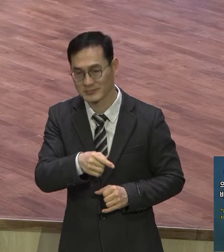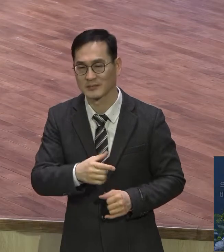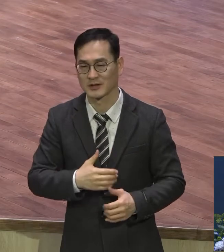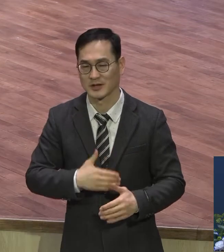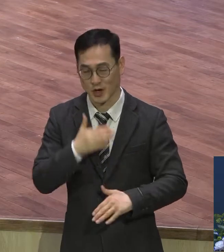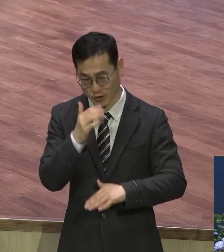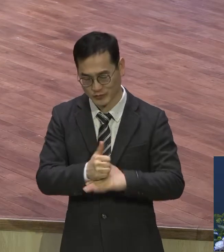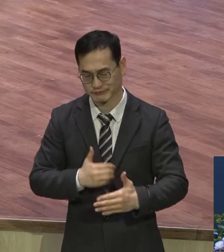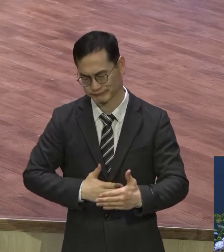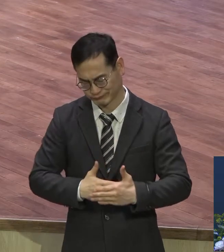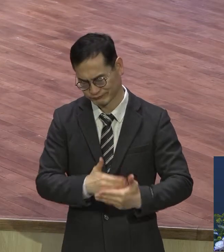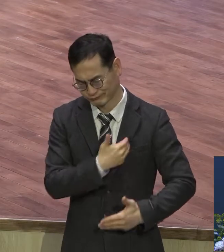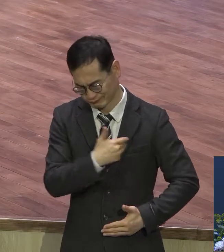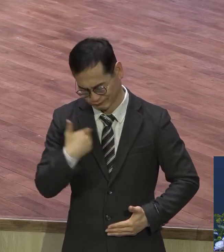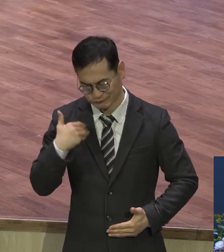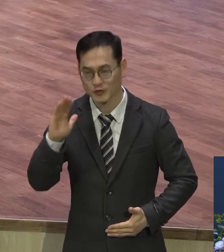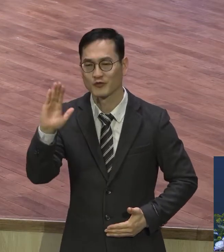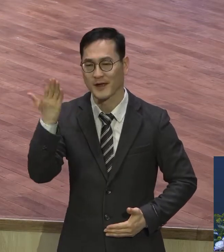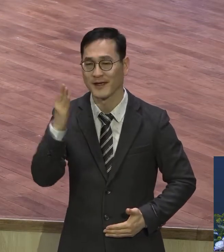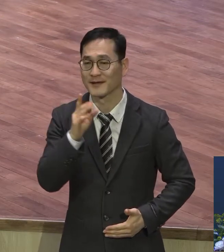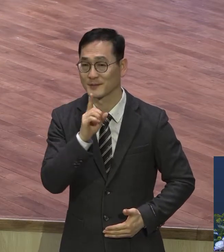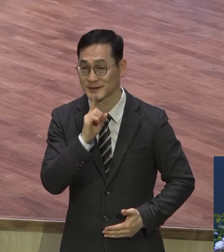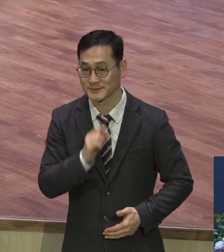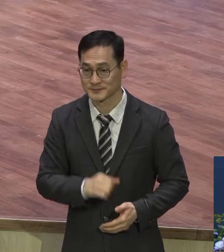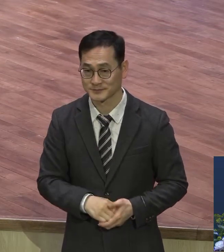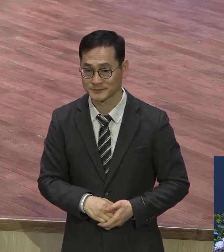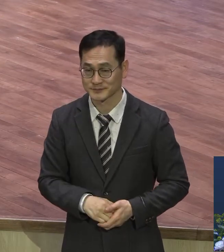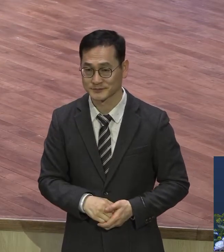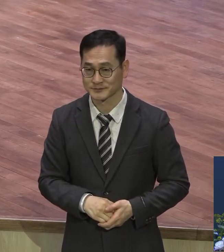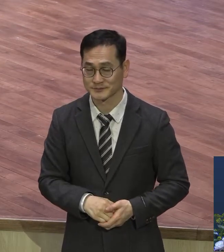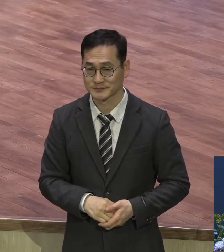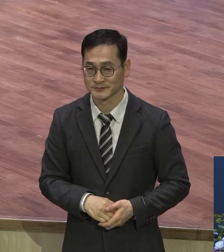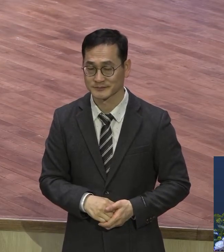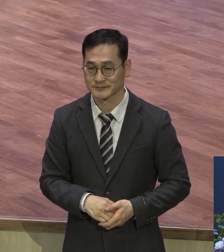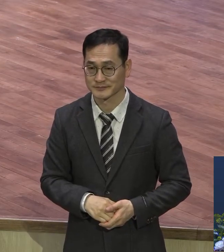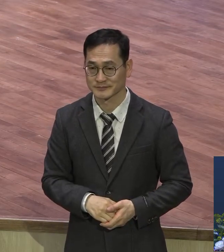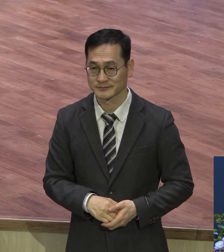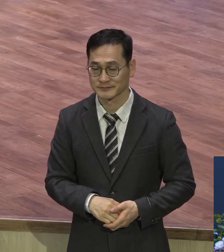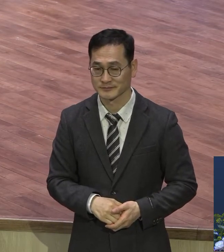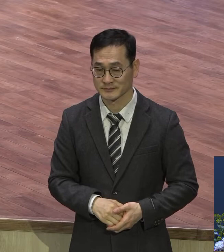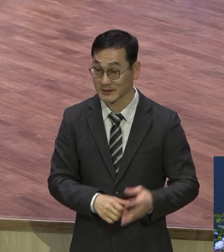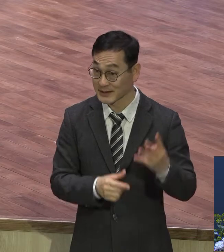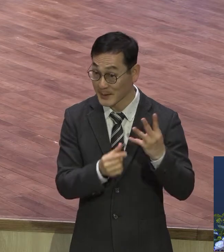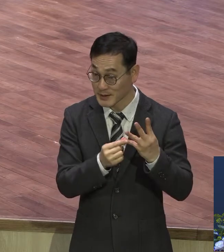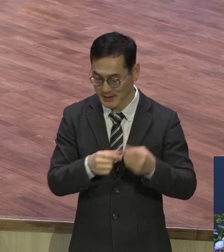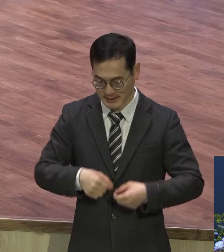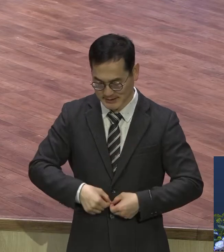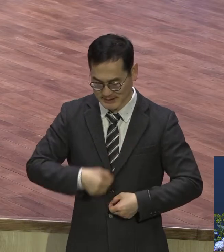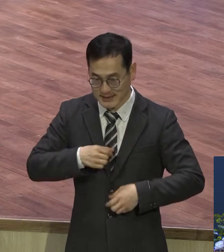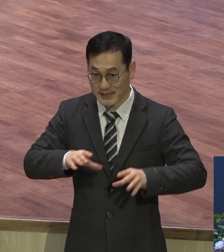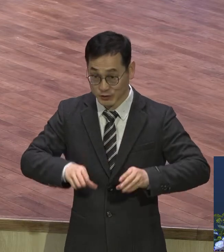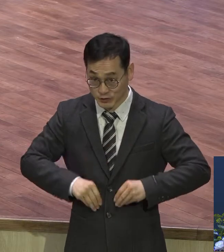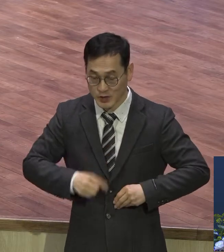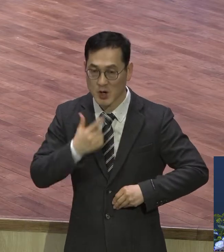예수님의 네 번째 행복 비전은 어이여 줄이고 목마른 자의 복이다